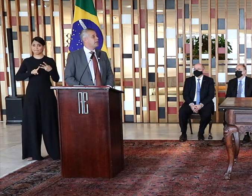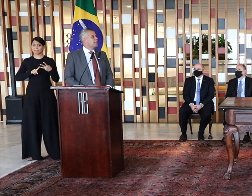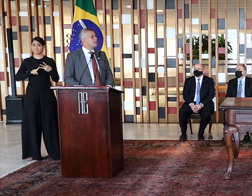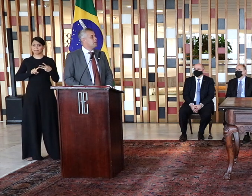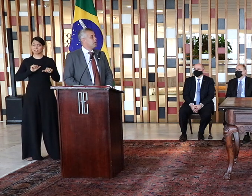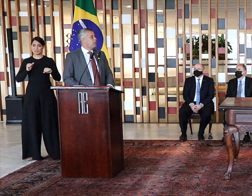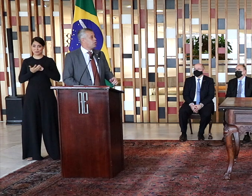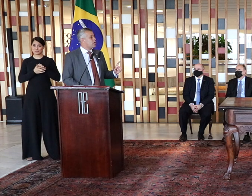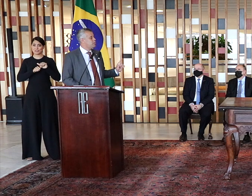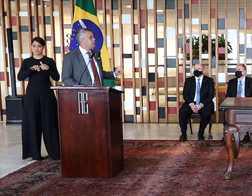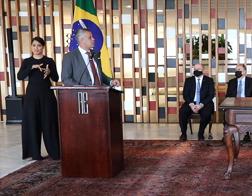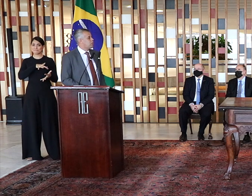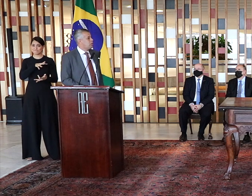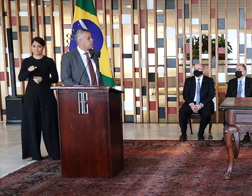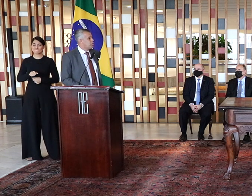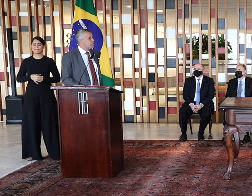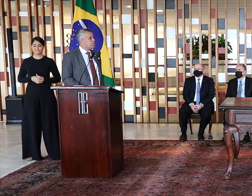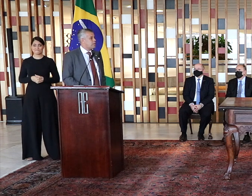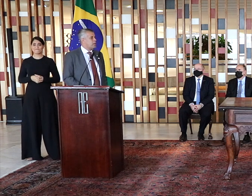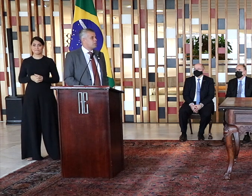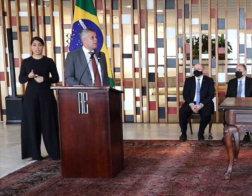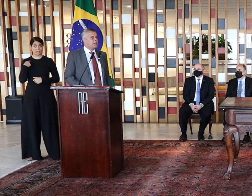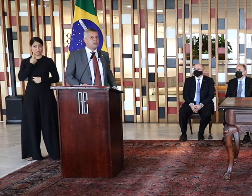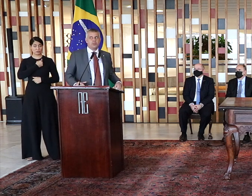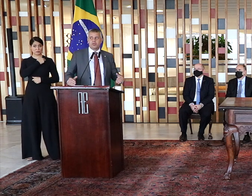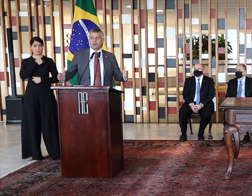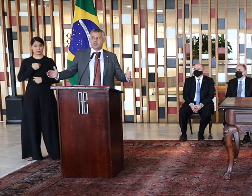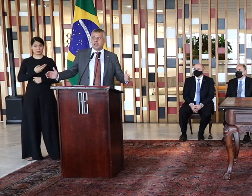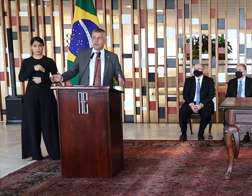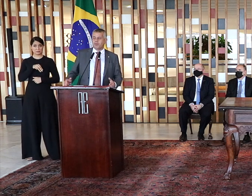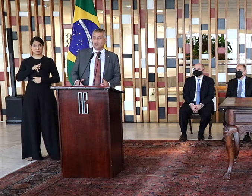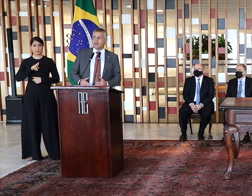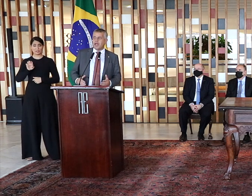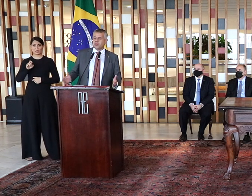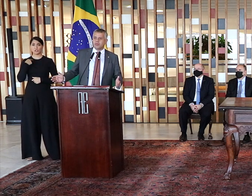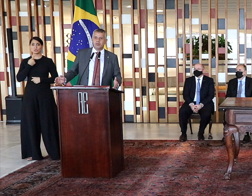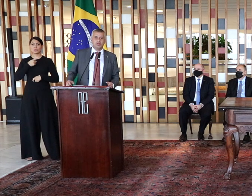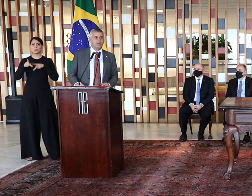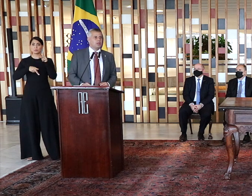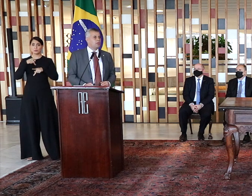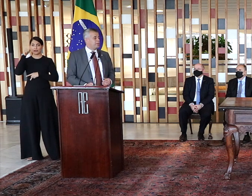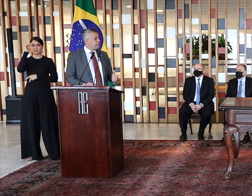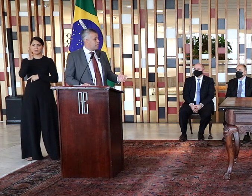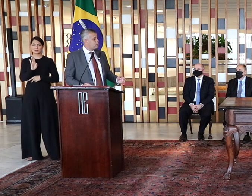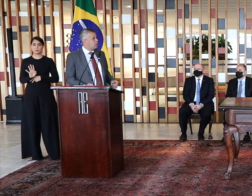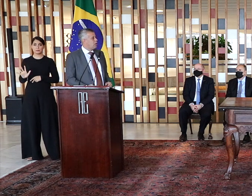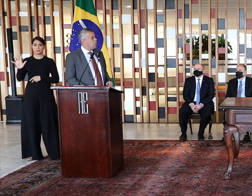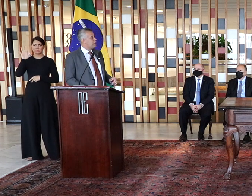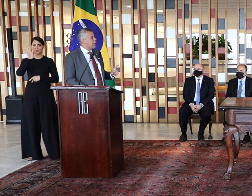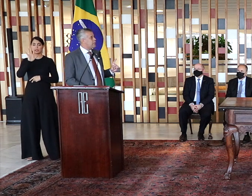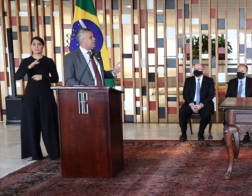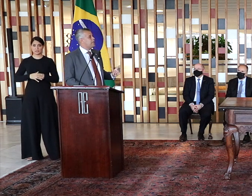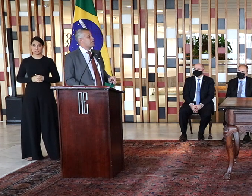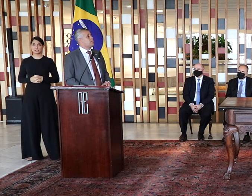assolam a humanidade e nós, ministro, somos uma geração de brasileiros, muitos de nós aqui, netos ou bisnetos